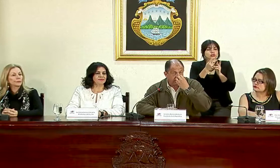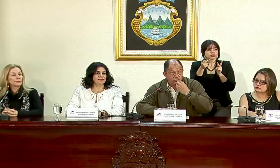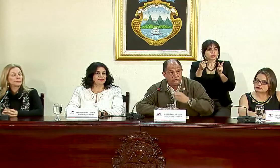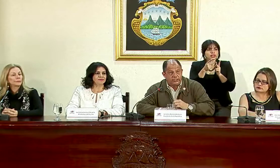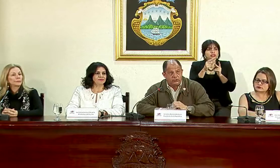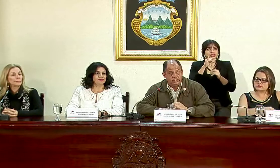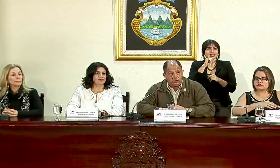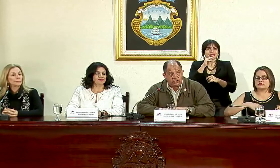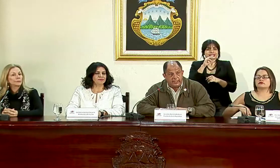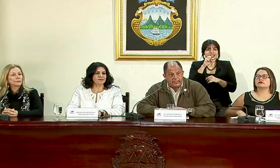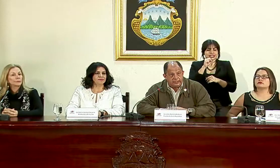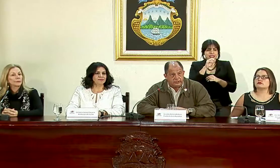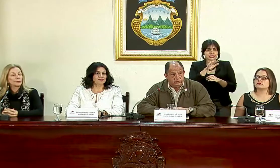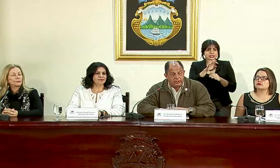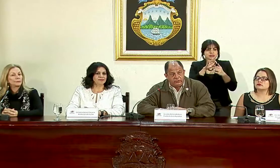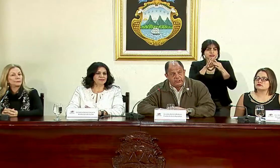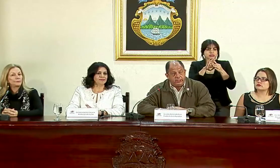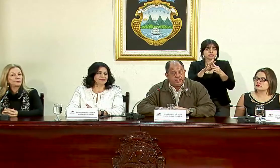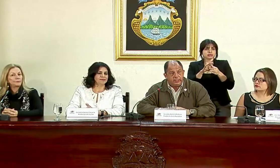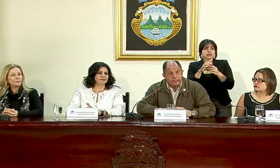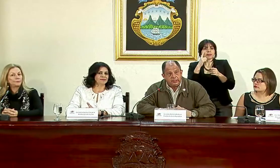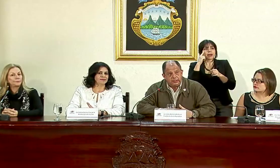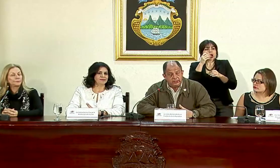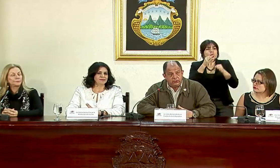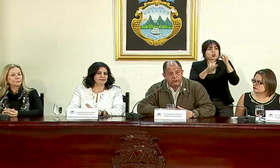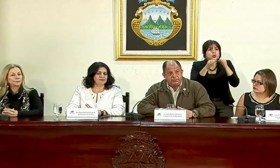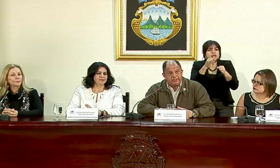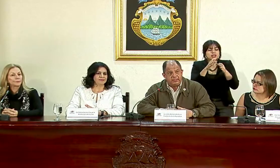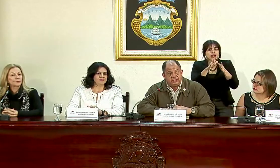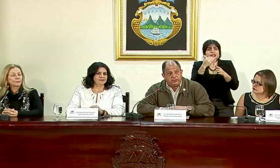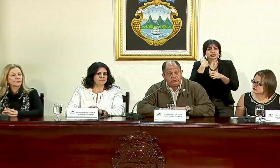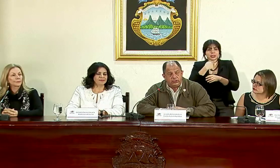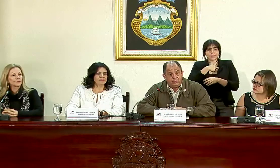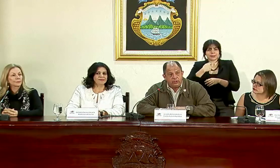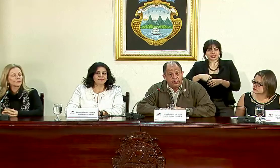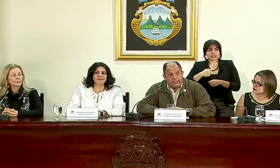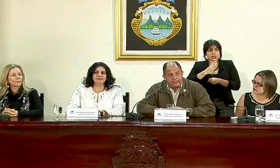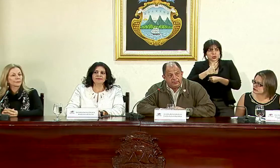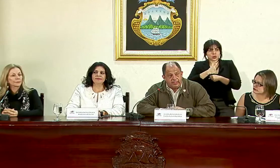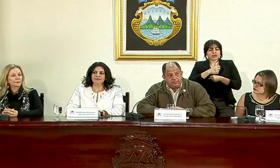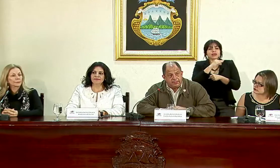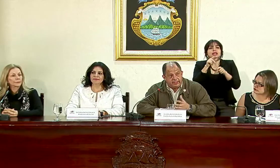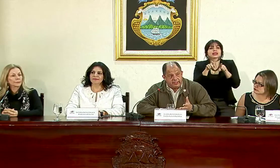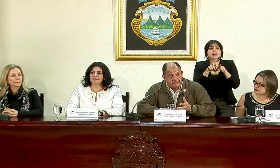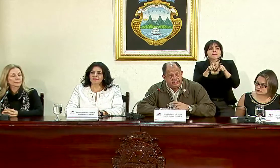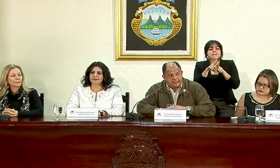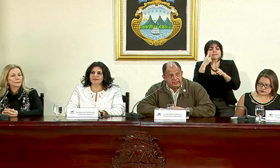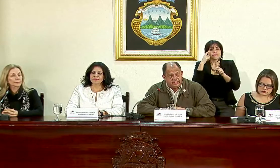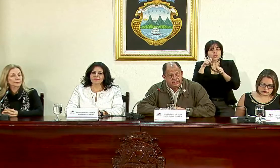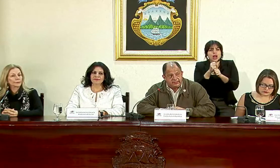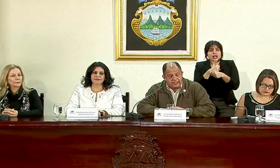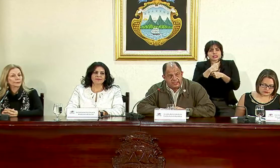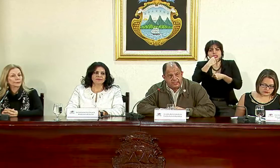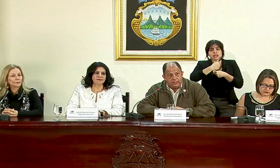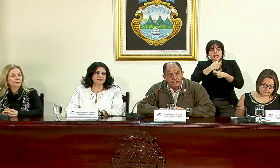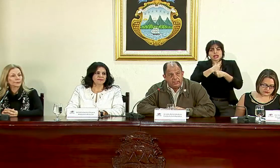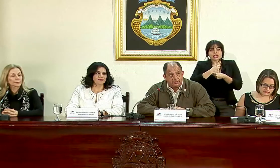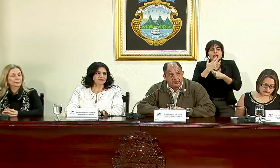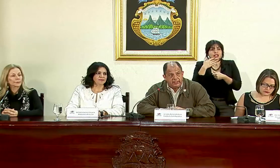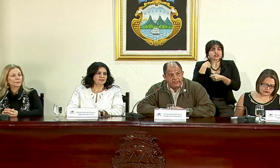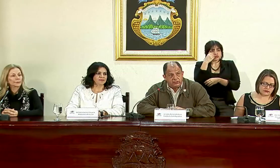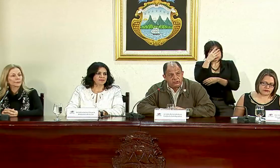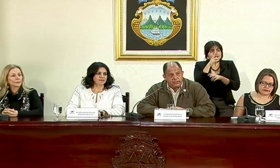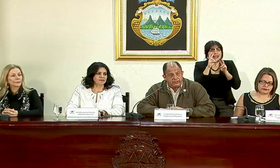Nacional de Seguros en lo que toca a la asesoría jurídica del señor presidente ejecutivo y también para realizar las tareas que señalé